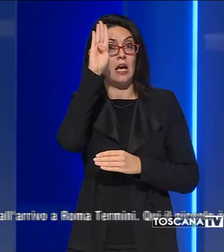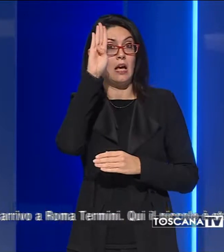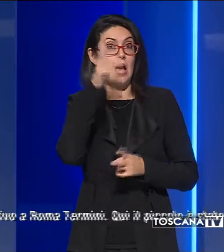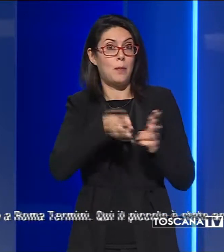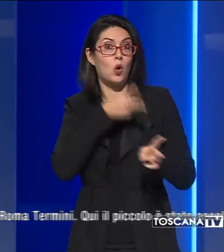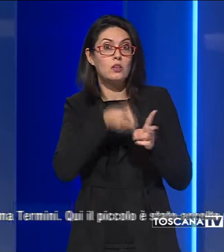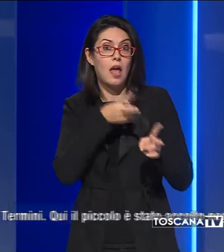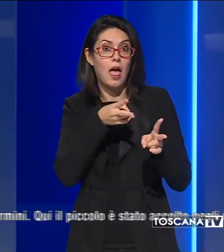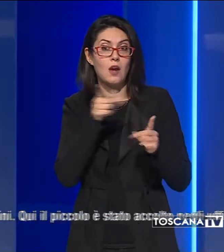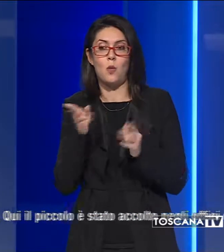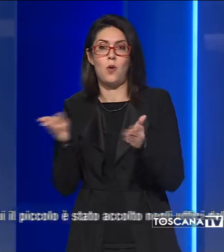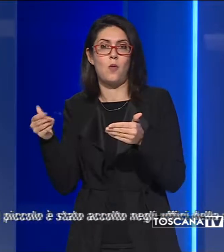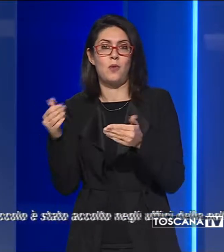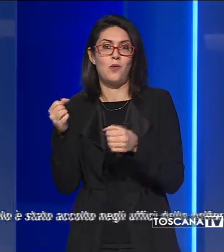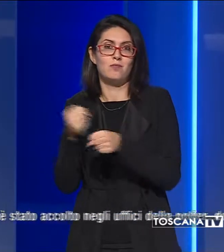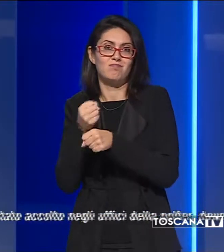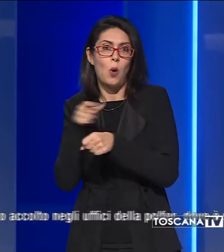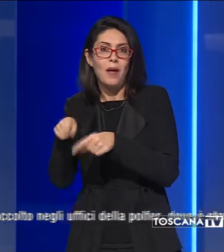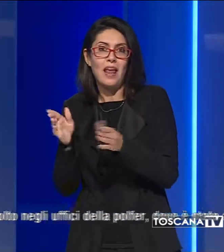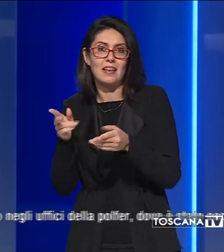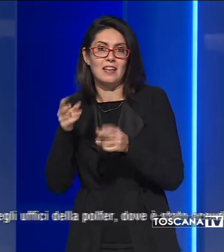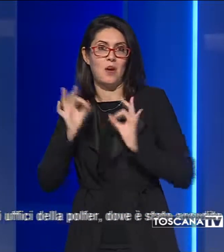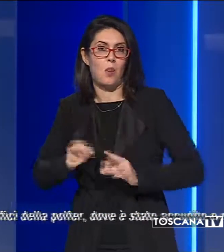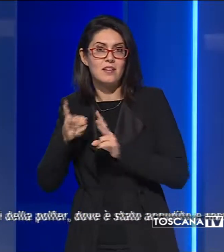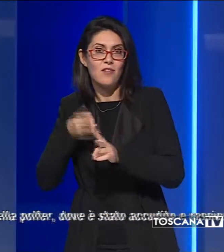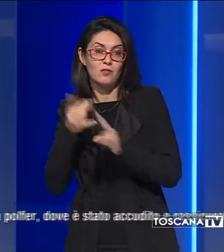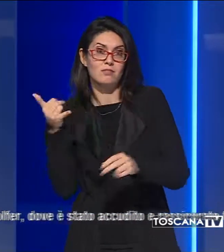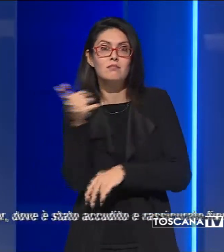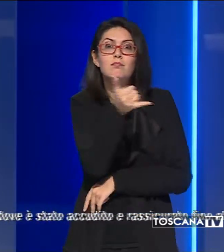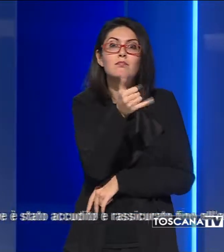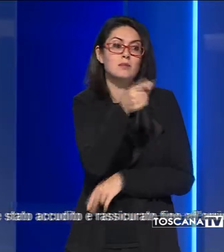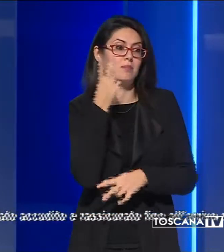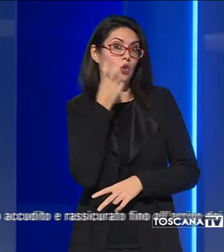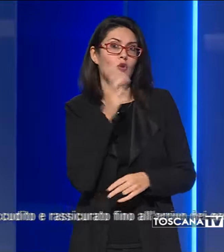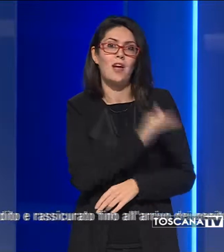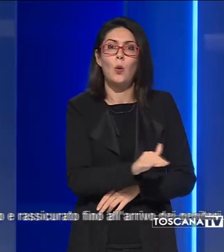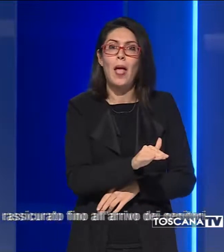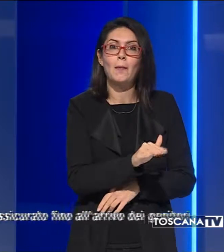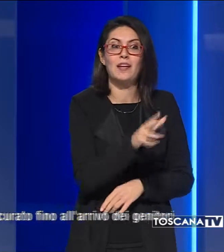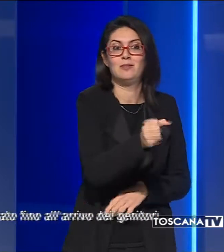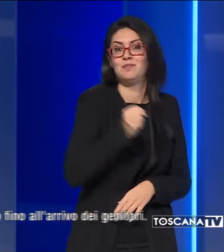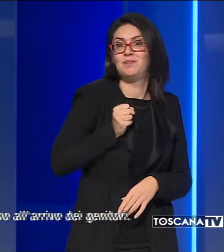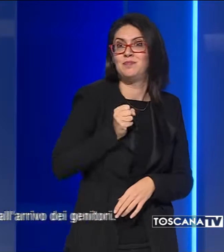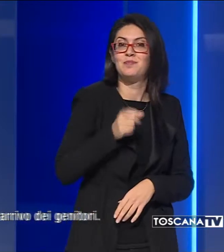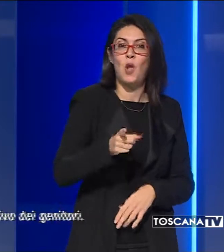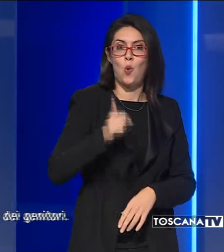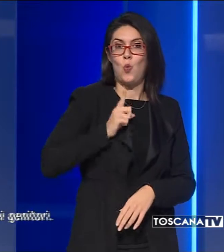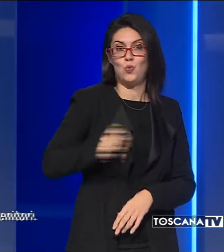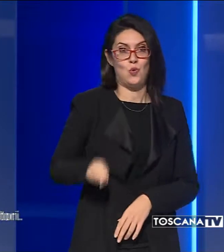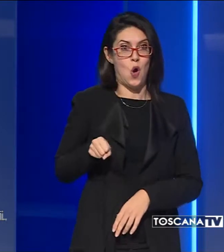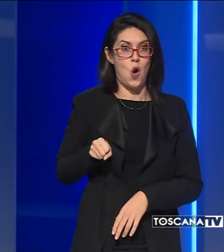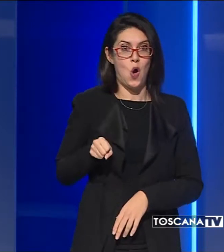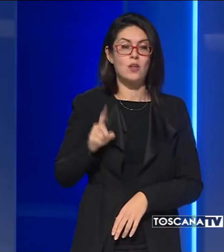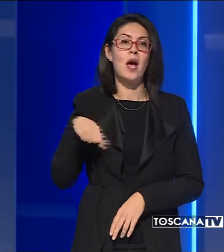contattato dalla sala operativa della Polizia Polone Ferroviaria, ha rintracciato il piccolo e l'ha preso in custodia fino all